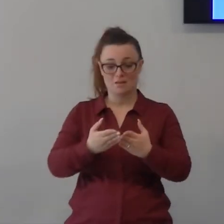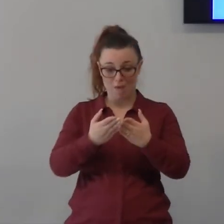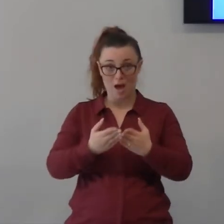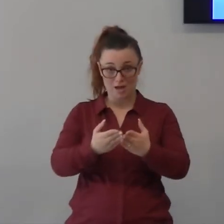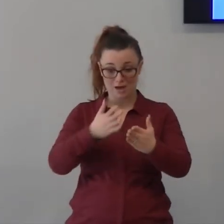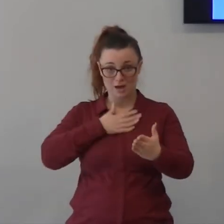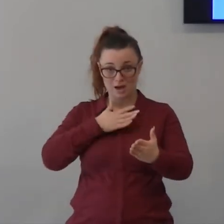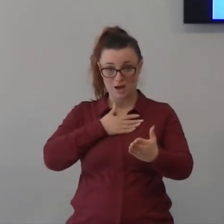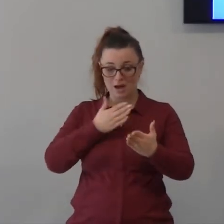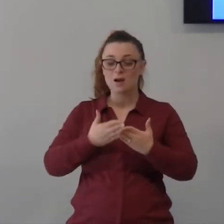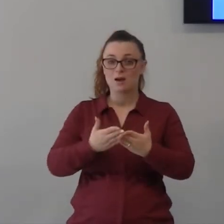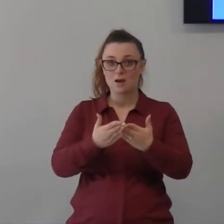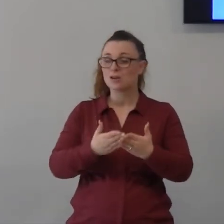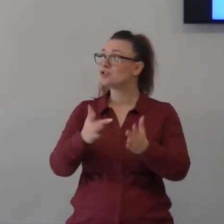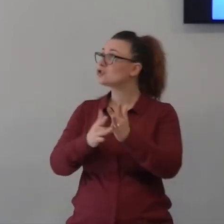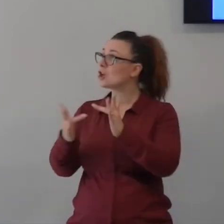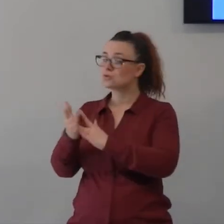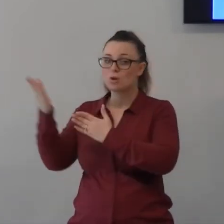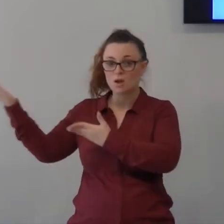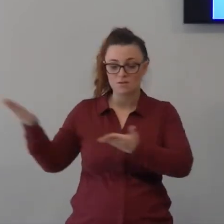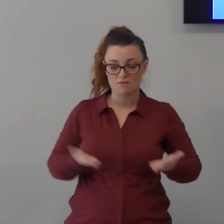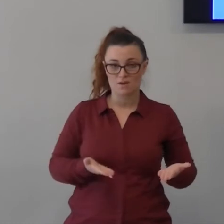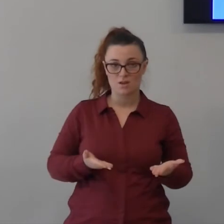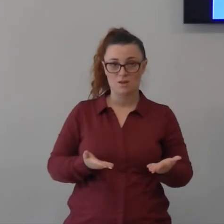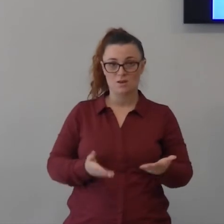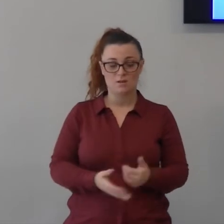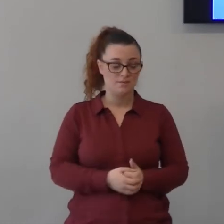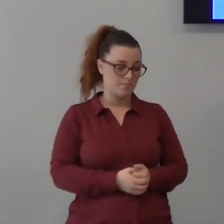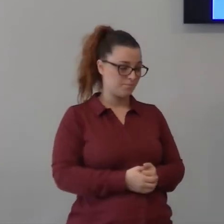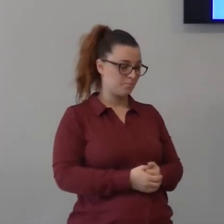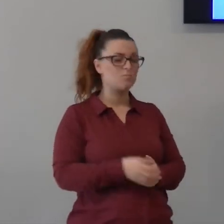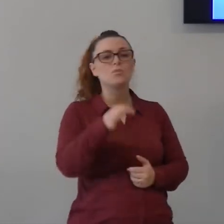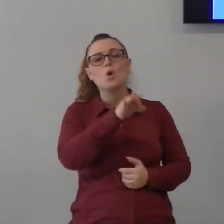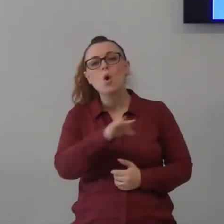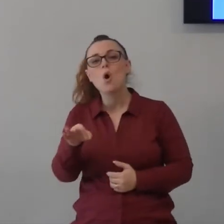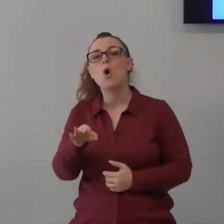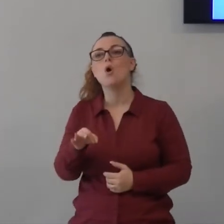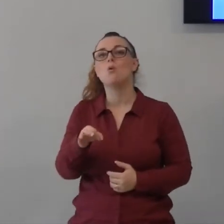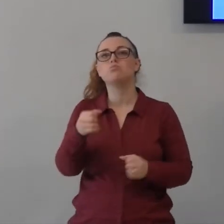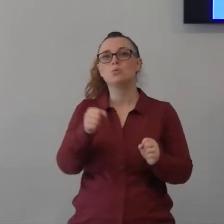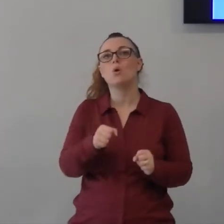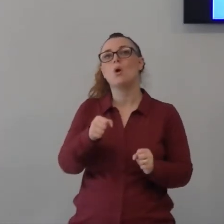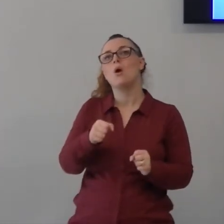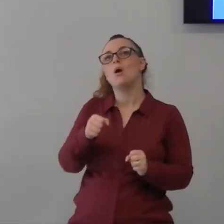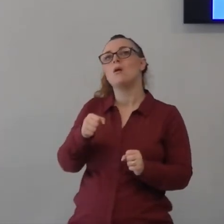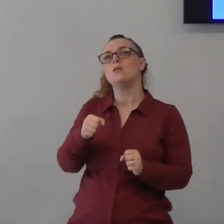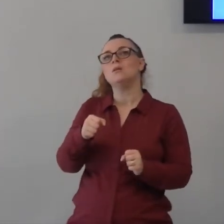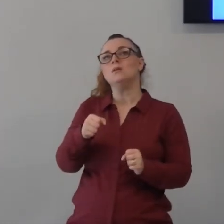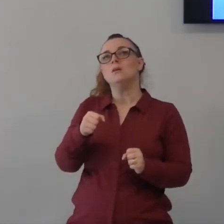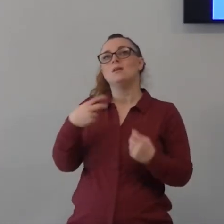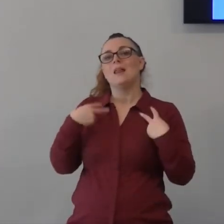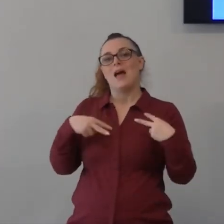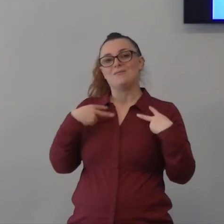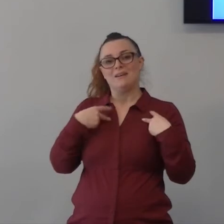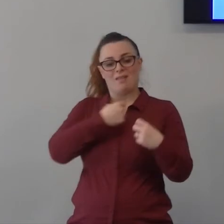ad entrare a bordo per la prima volta oppure devi invitarlo di nuovo a bordo nella tua vita perché nella tua vita di credente dove l'hai